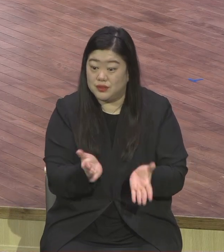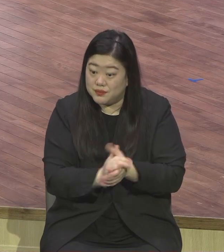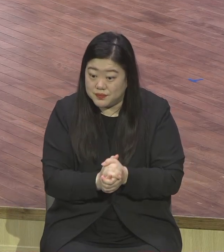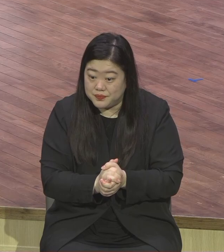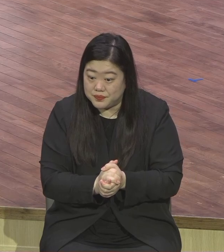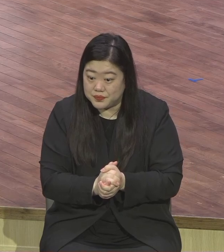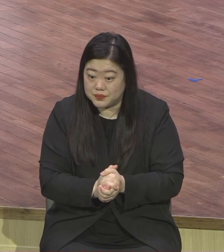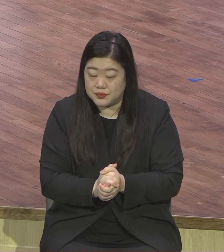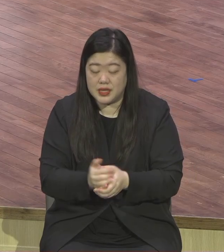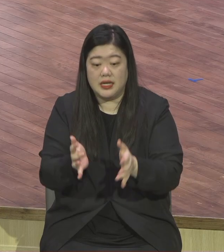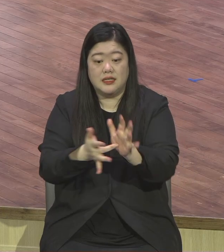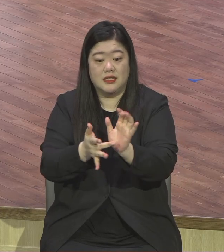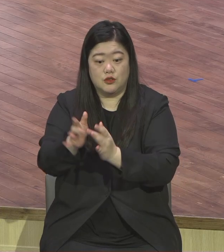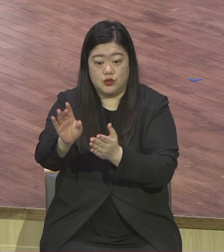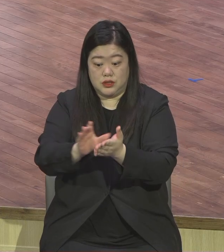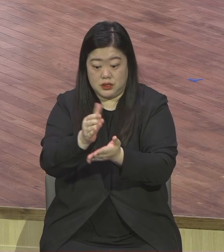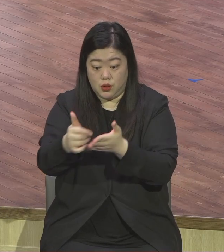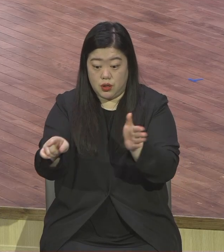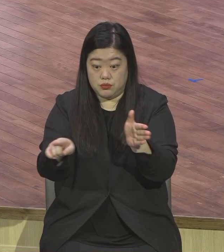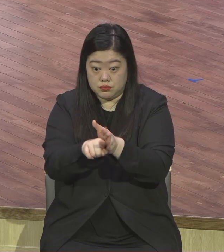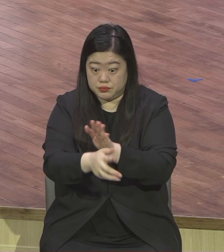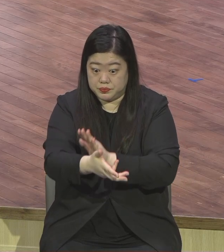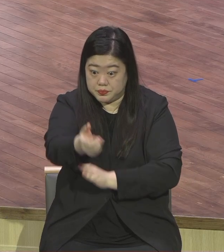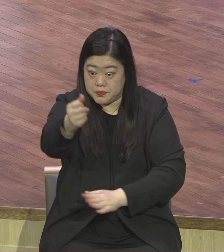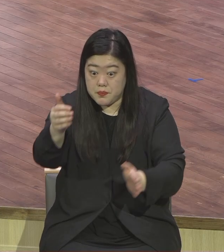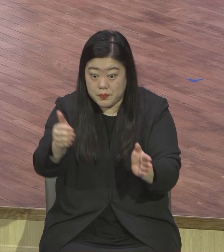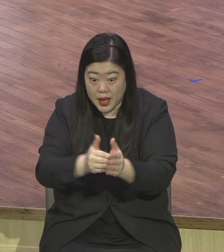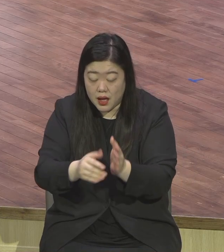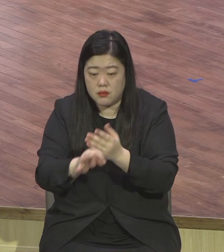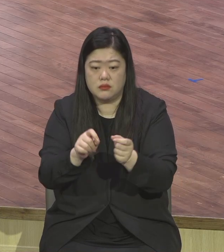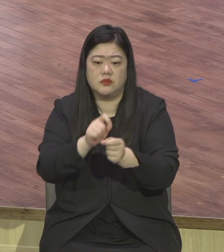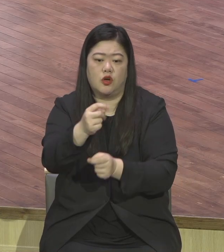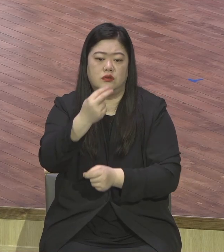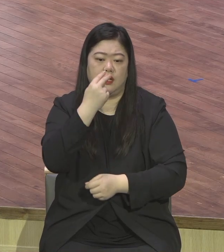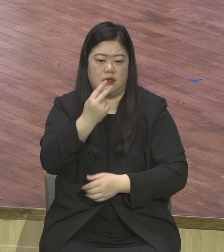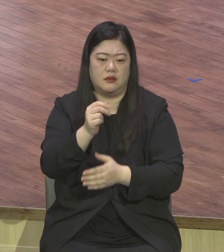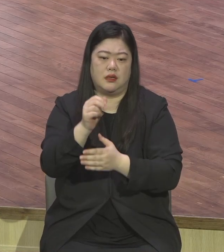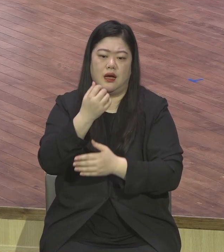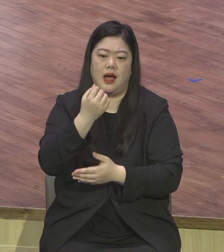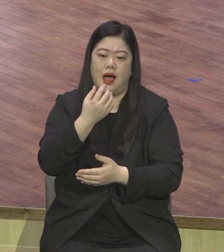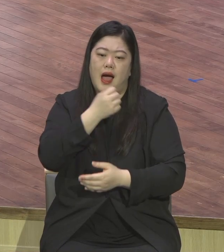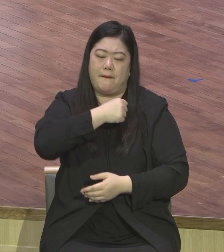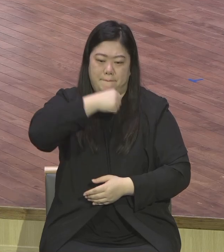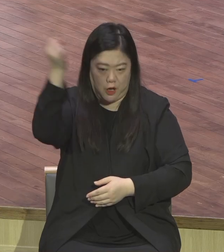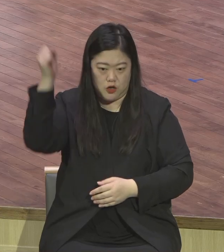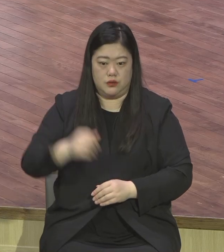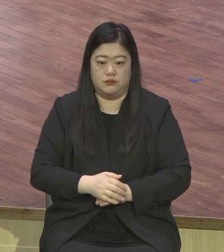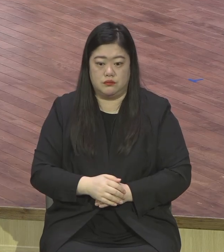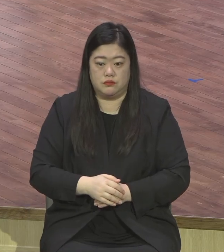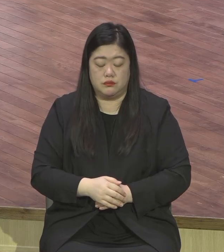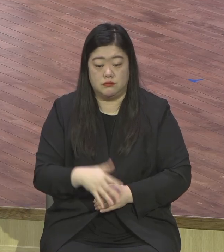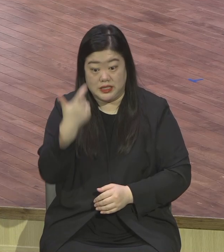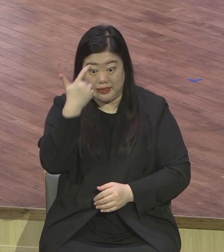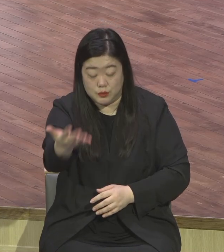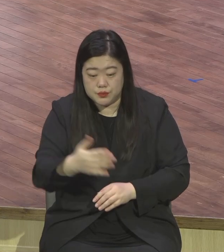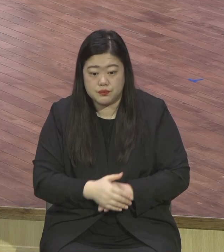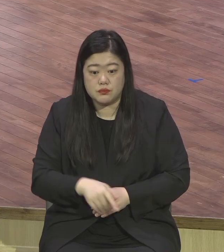영생이요. 영원한 생명 아들 있습니까? 영생